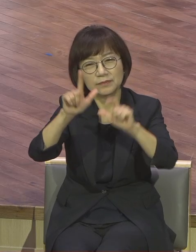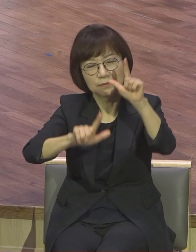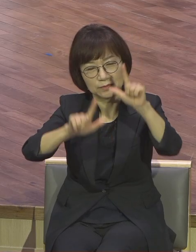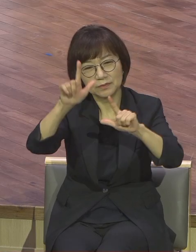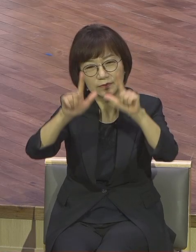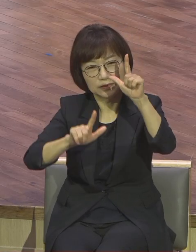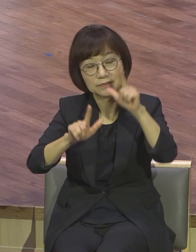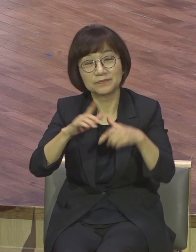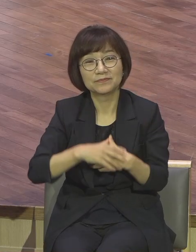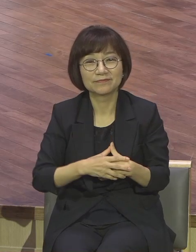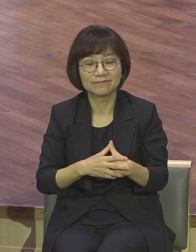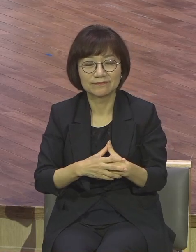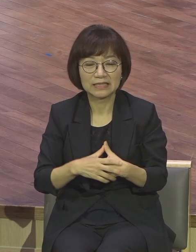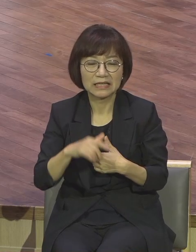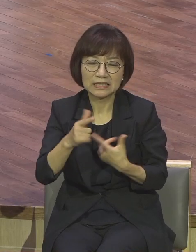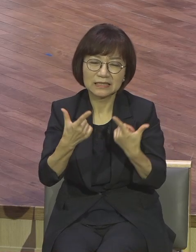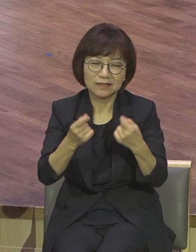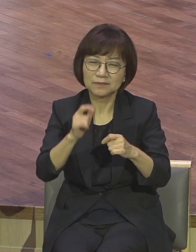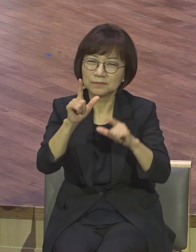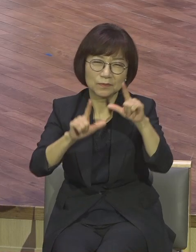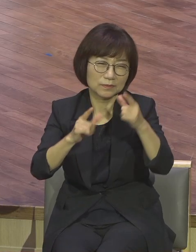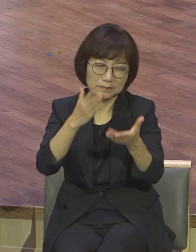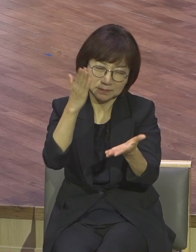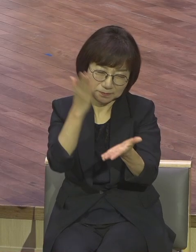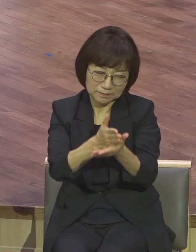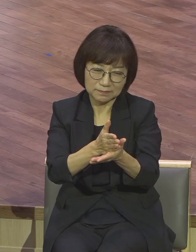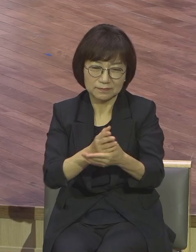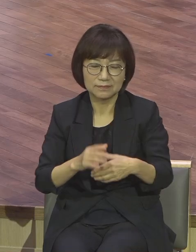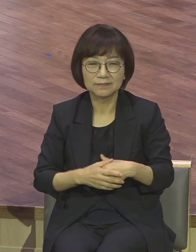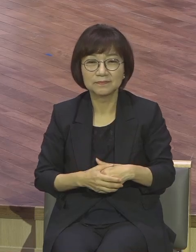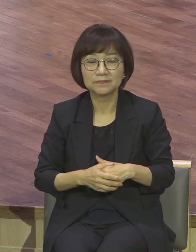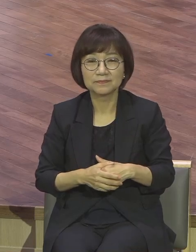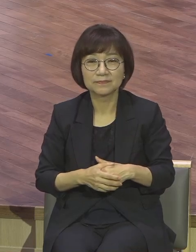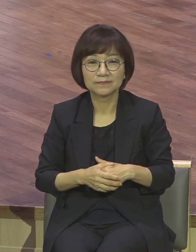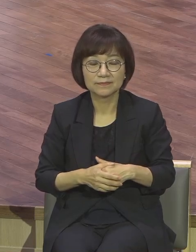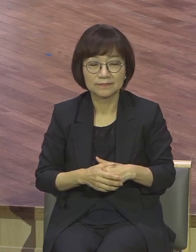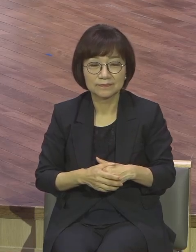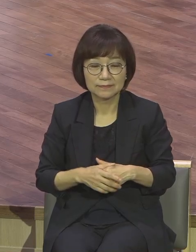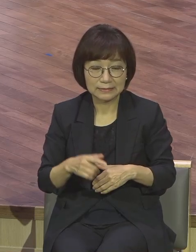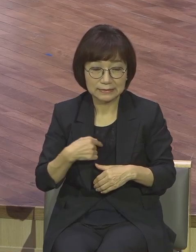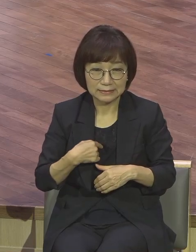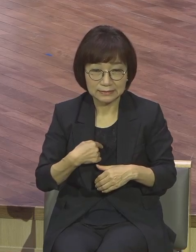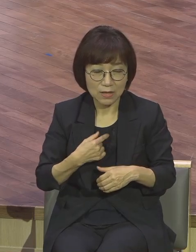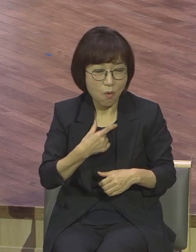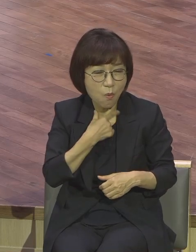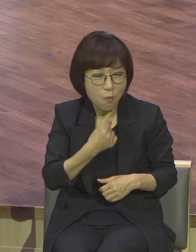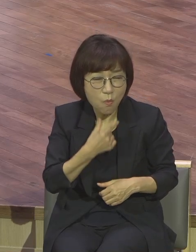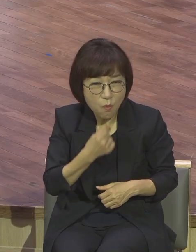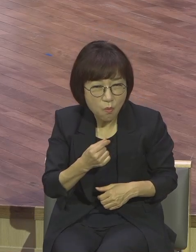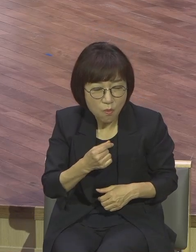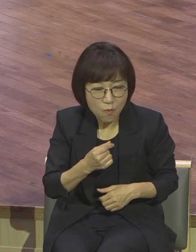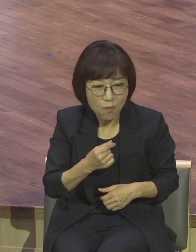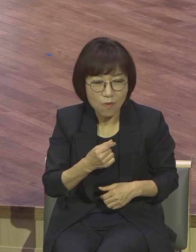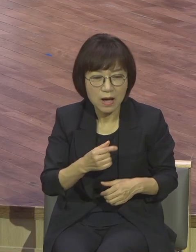수준을 넘었어야 된다 어떻게 해요 하나님과 완전 원리스되는